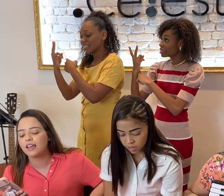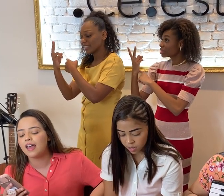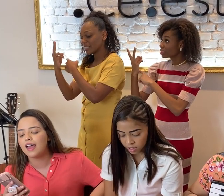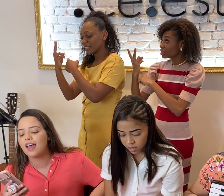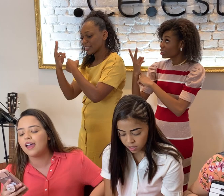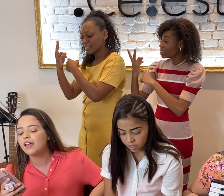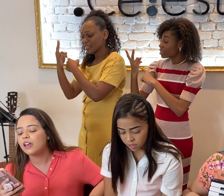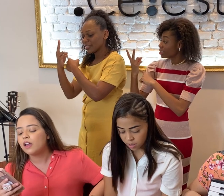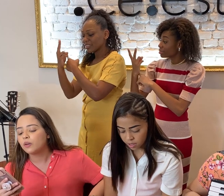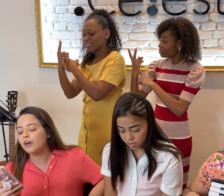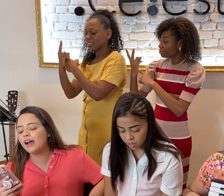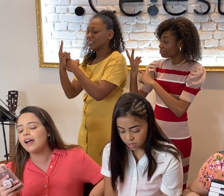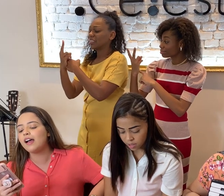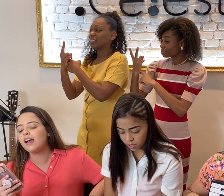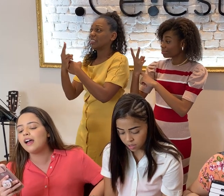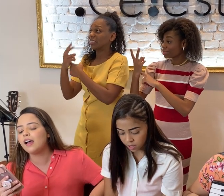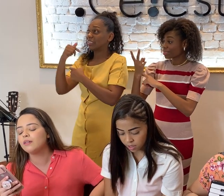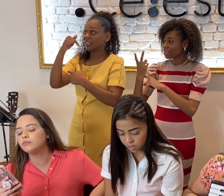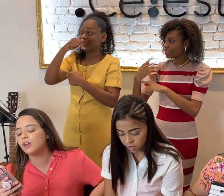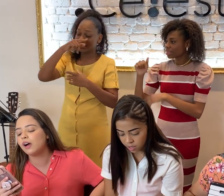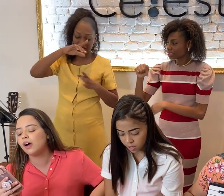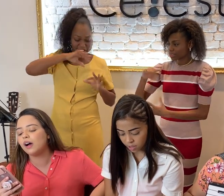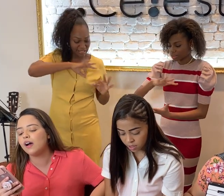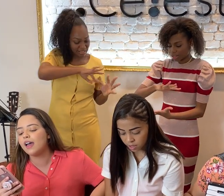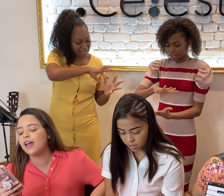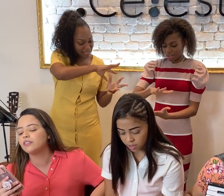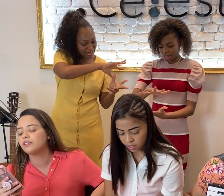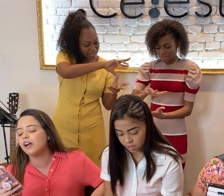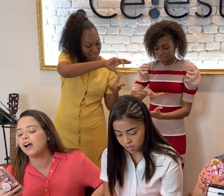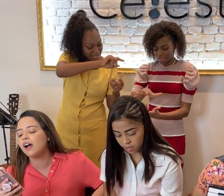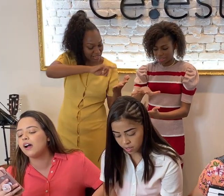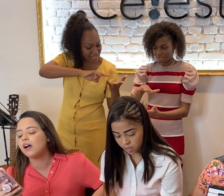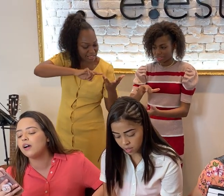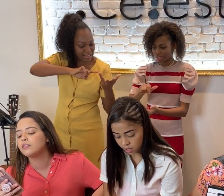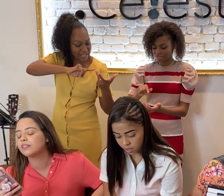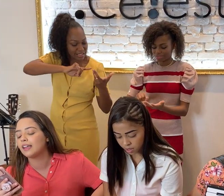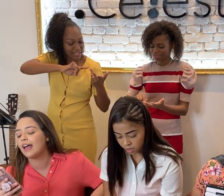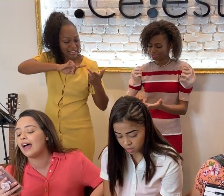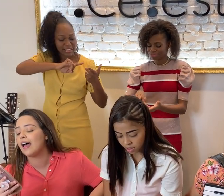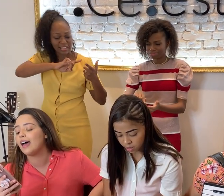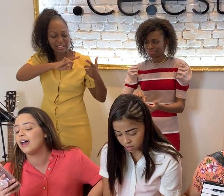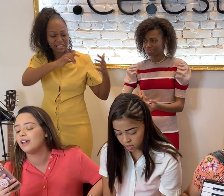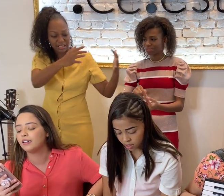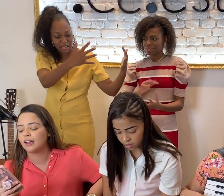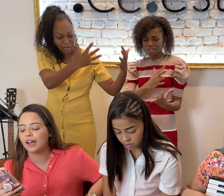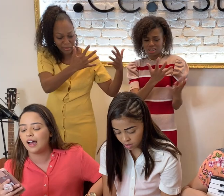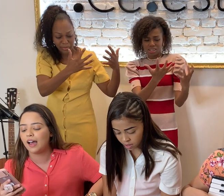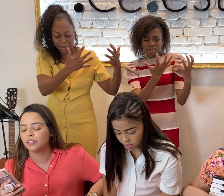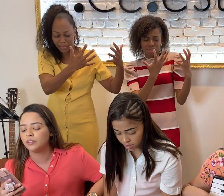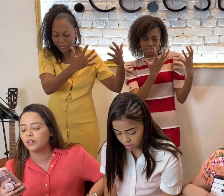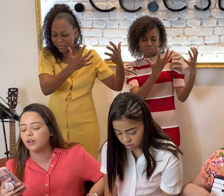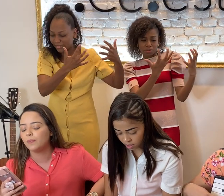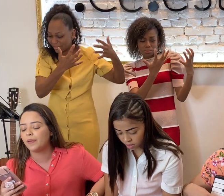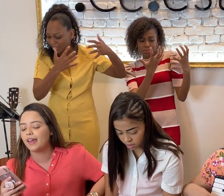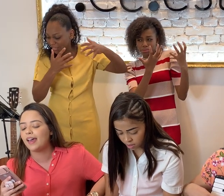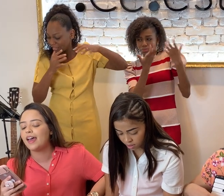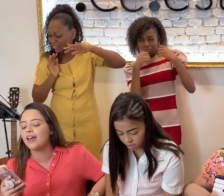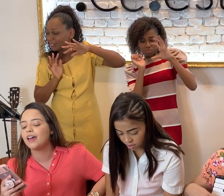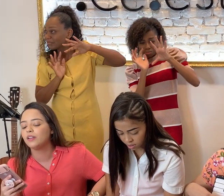quando estou cercado pelo